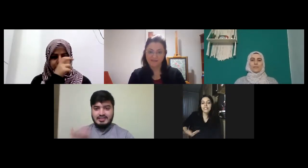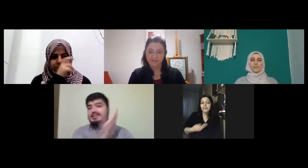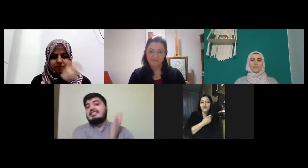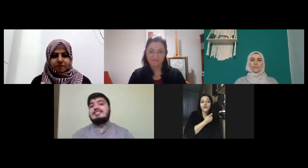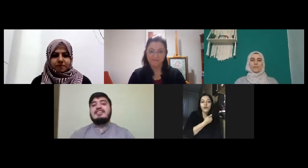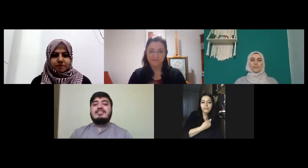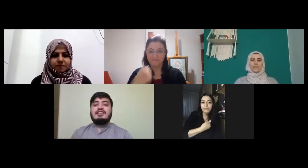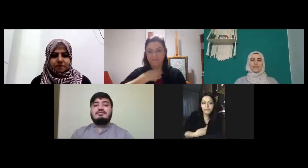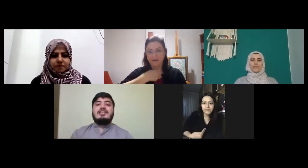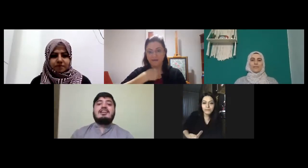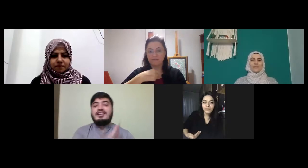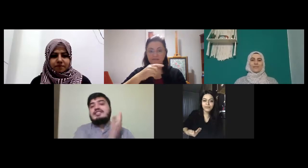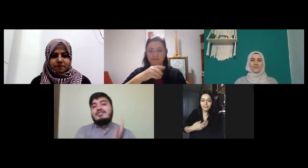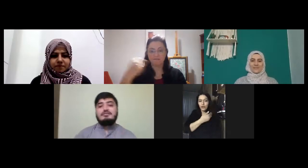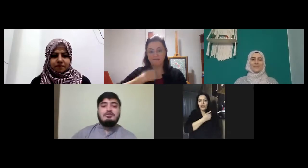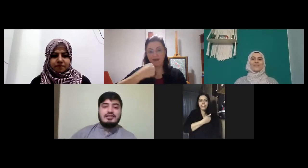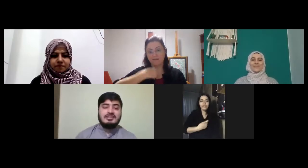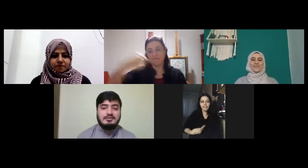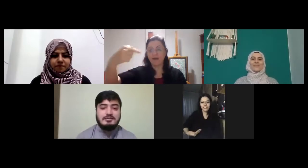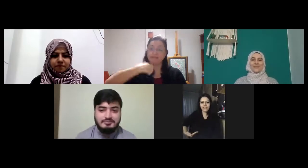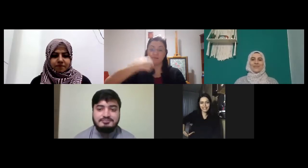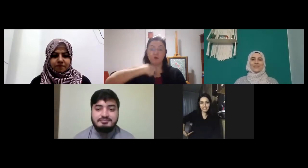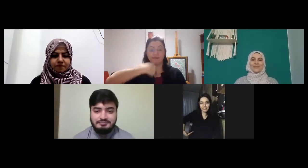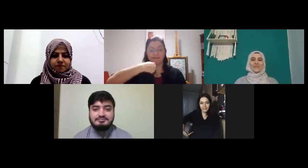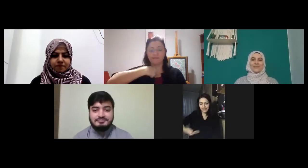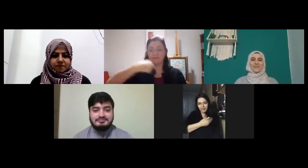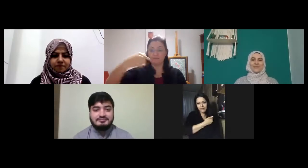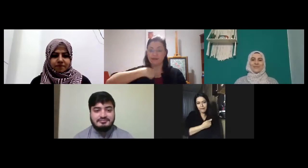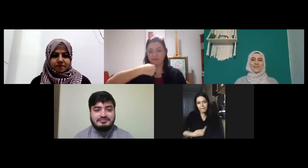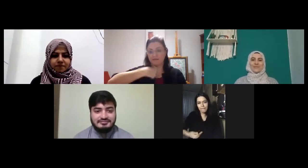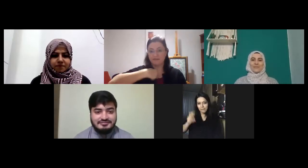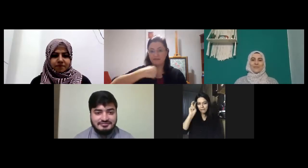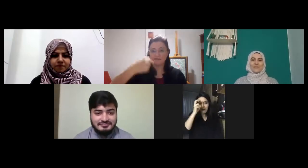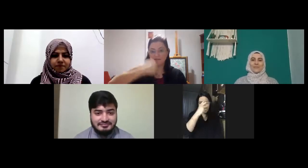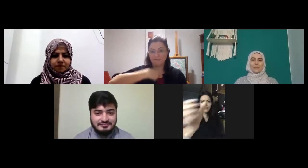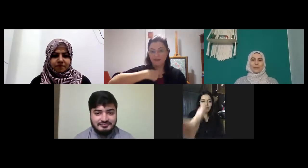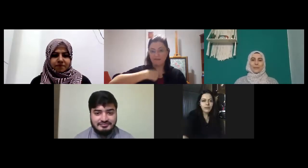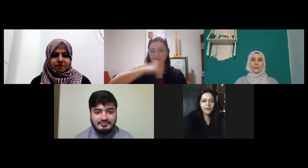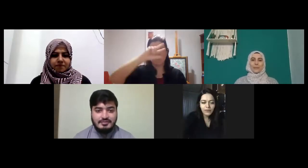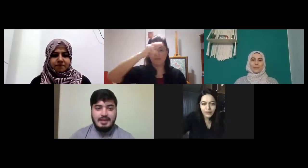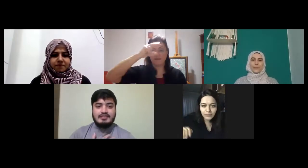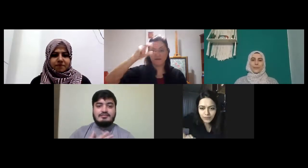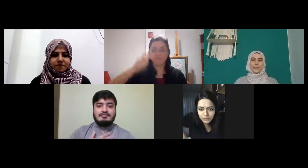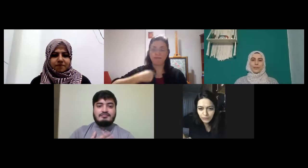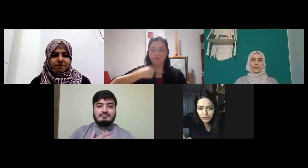seviyorum severim severim tamam tek çizgi değil mi ben mavi efendim bakayım ben